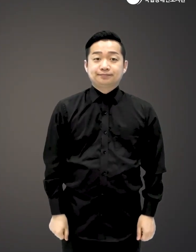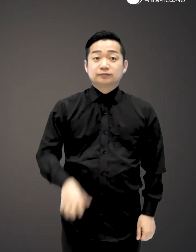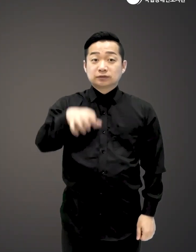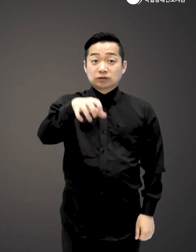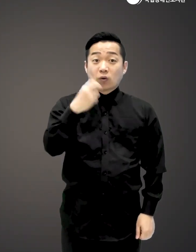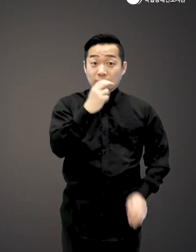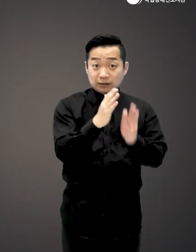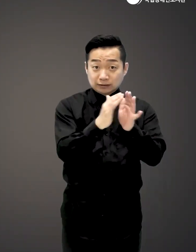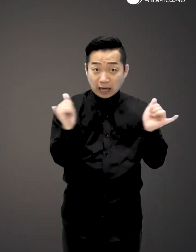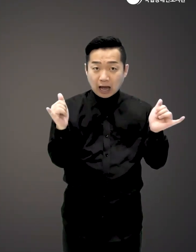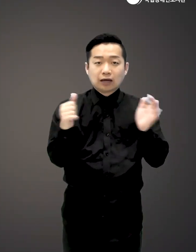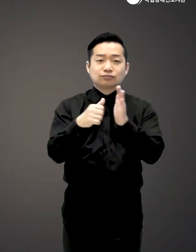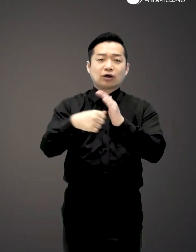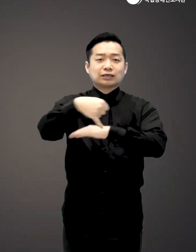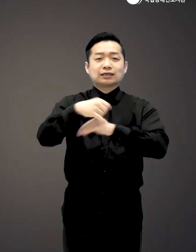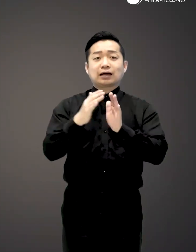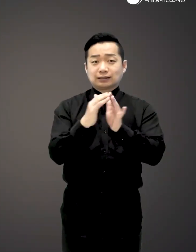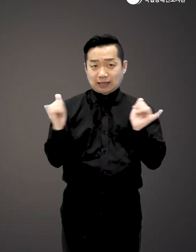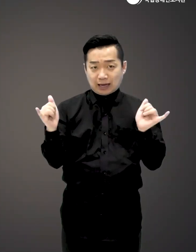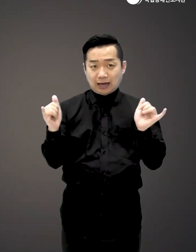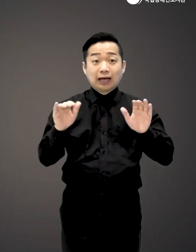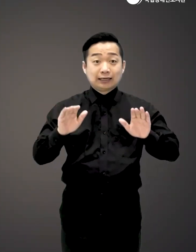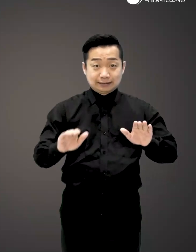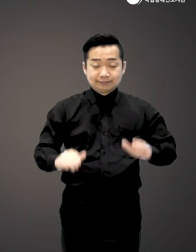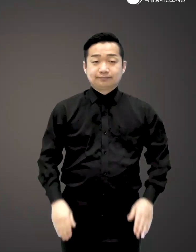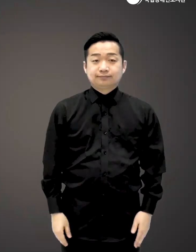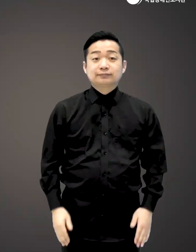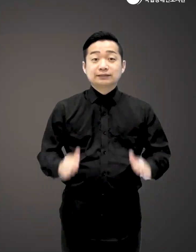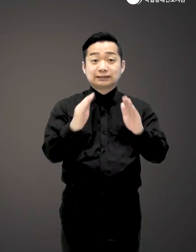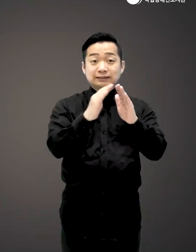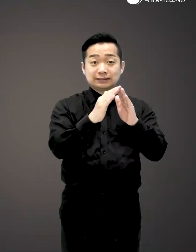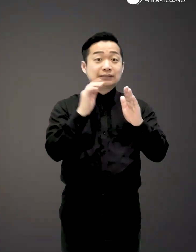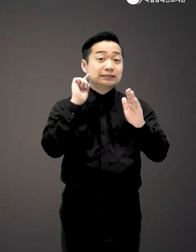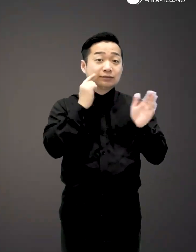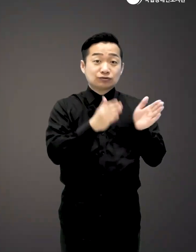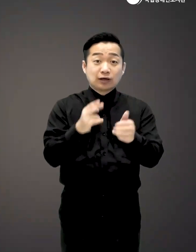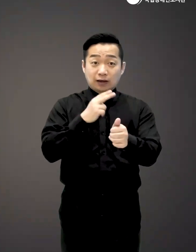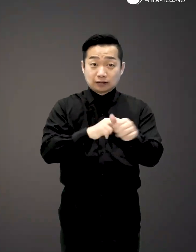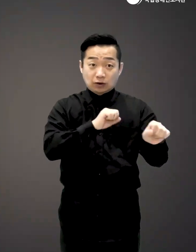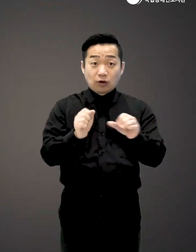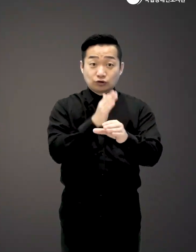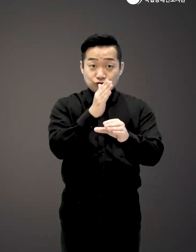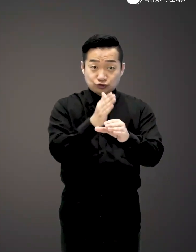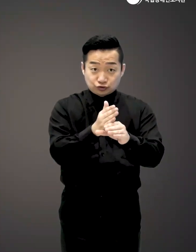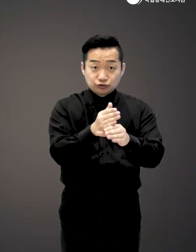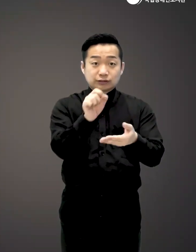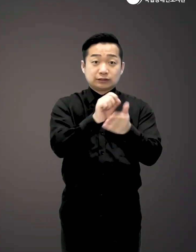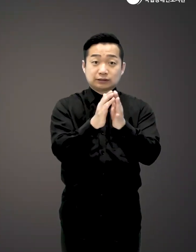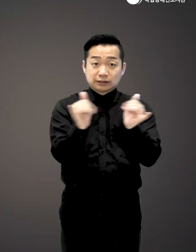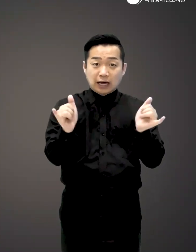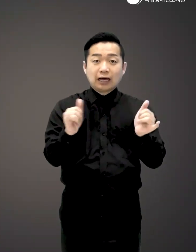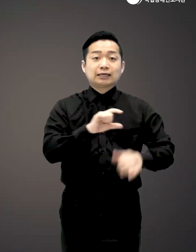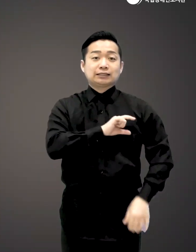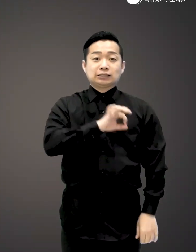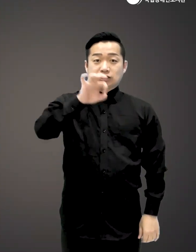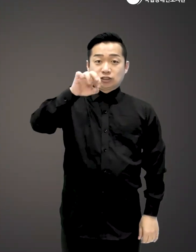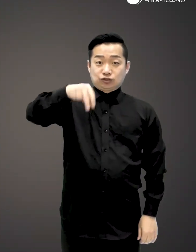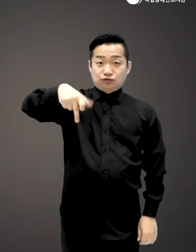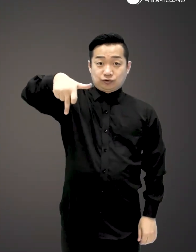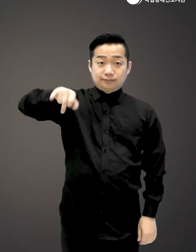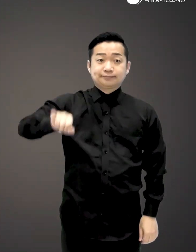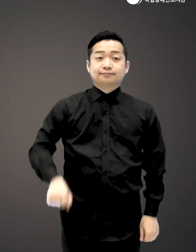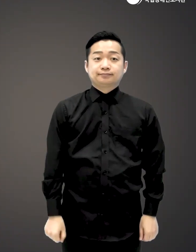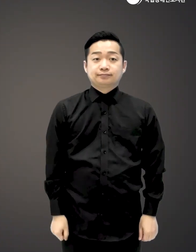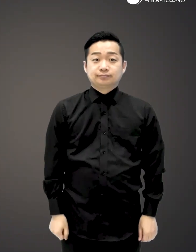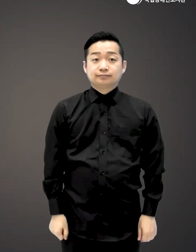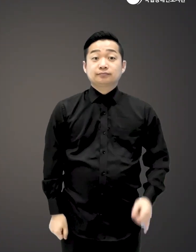공간 코디네이터이자 제품 디자이너 그리고 현재는 인테리어 수납 강사로 활동하고 있는 저자 가와카미 유키